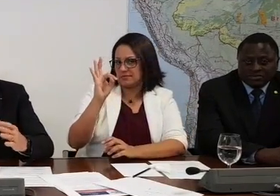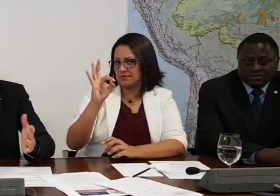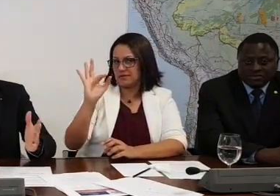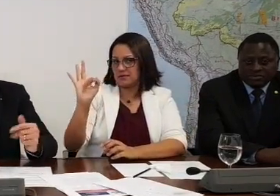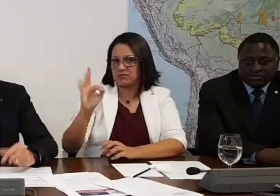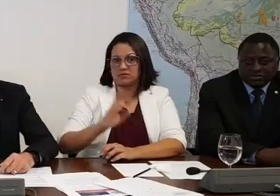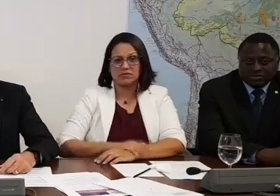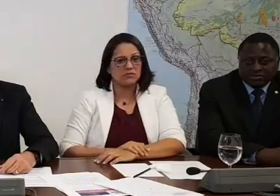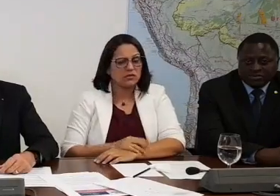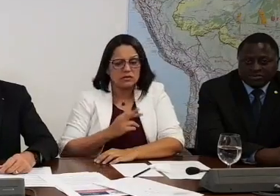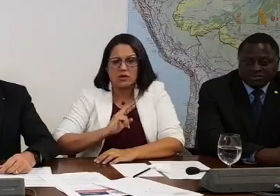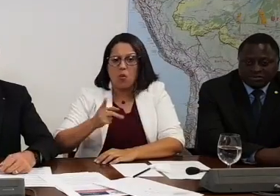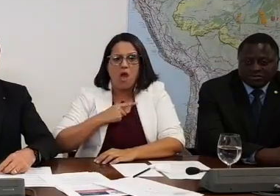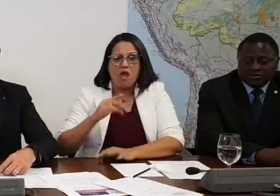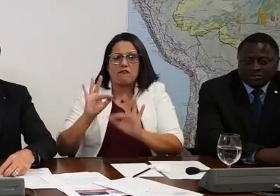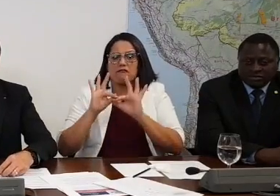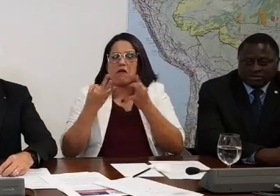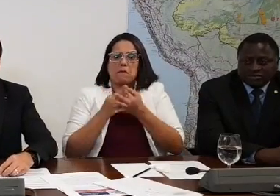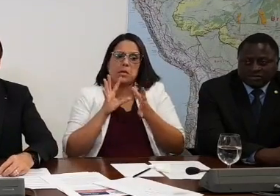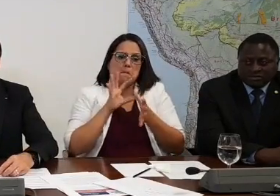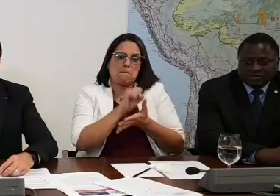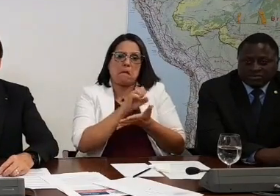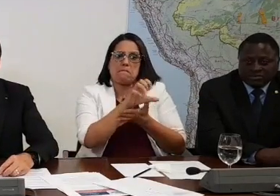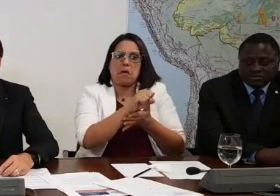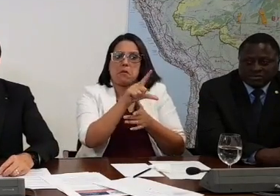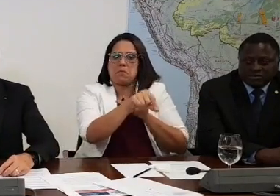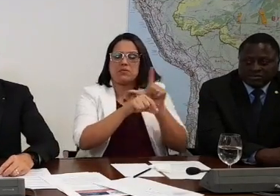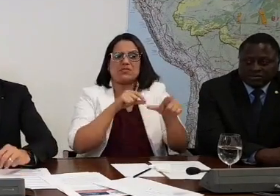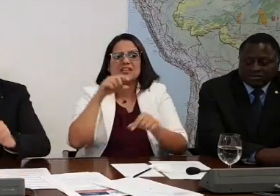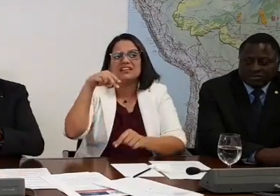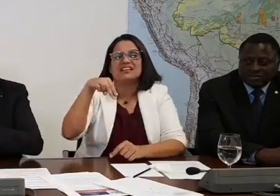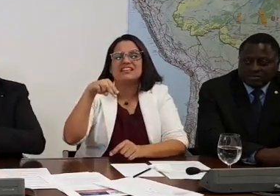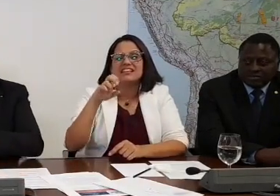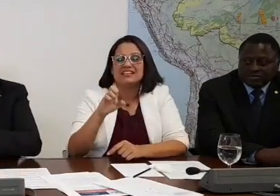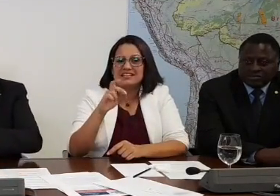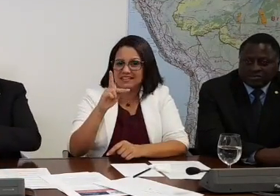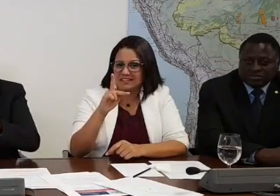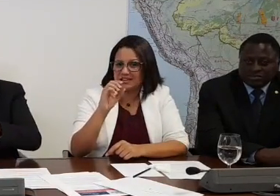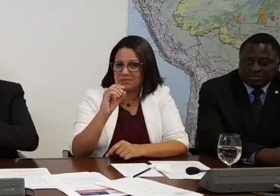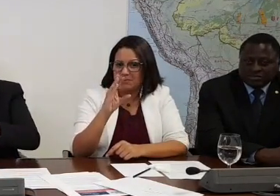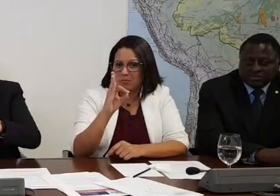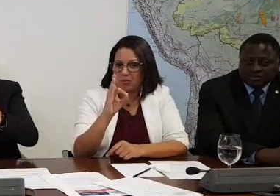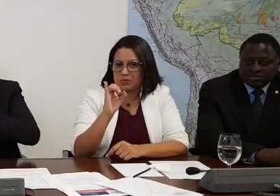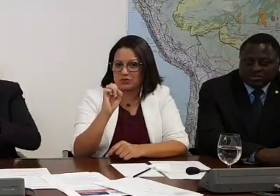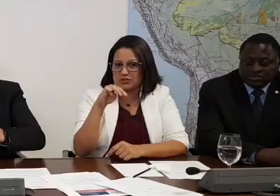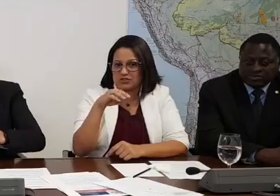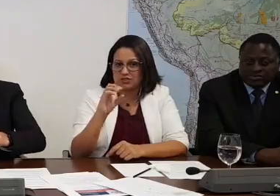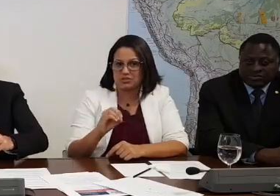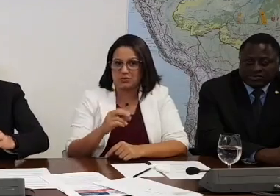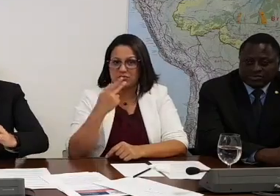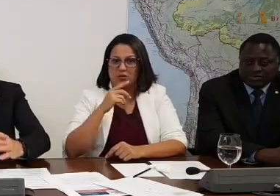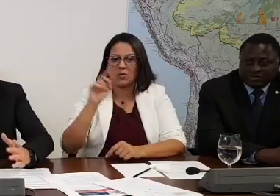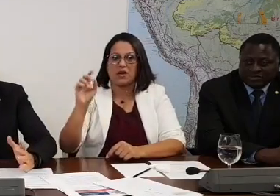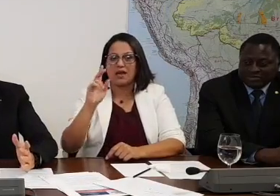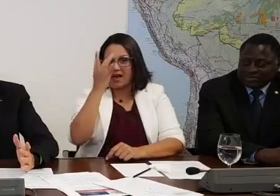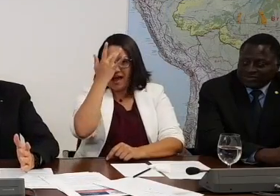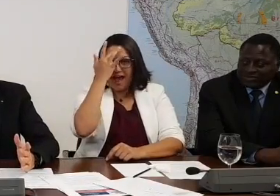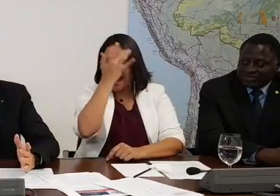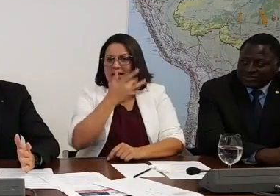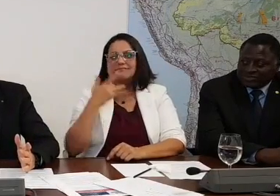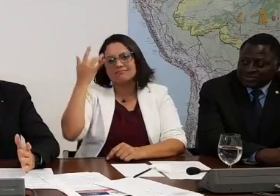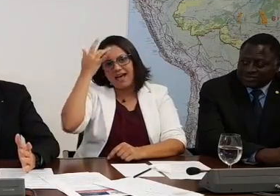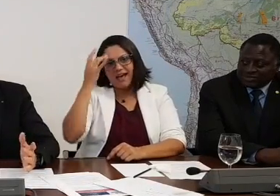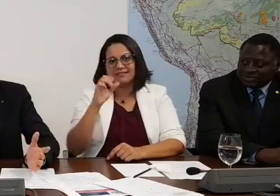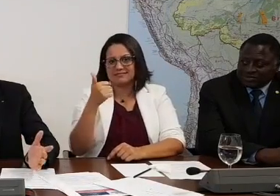é nepotismo. O pessoal bota no meu peito, nepotismo, nepotismo, nepotismo. A maioria tá lá, Haddad III e o Lula livre, né? Não é